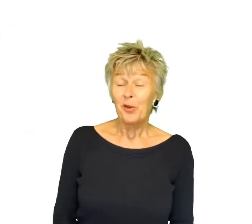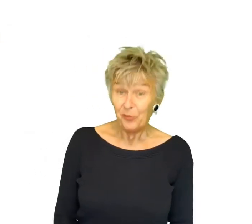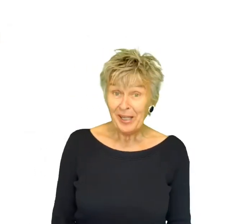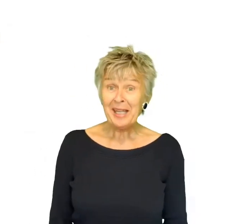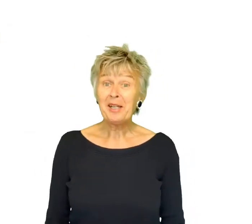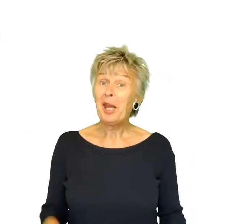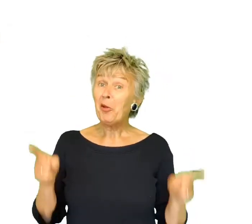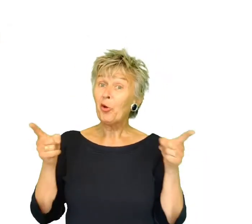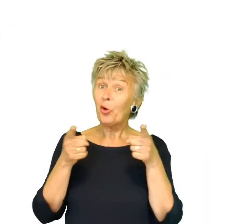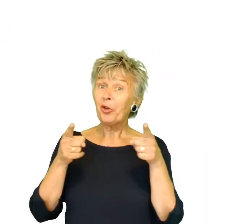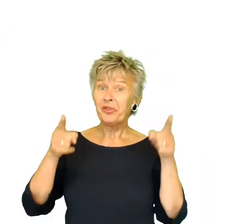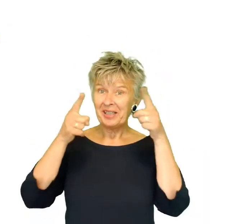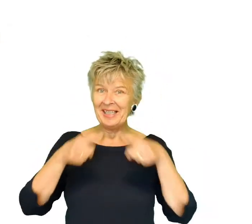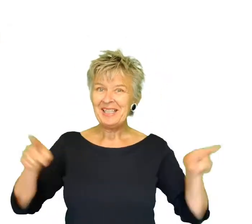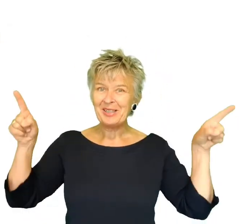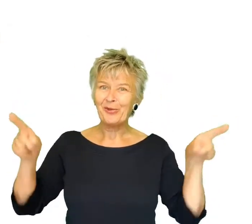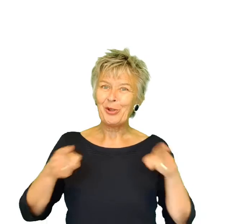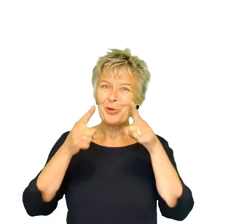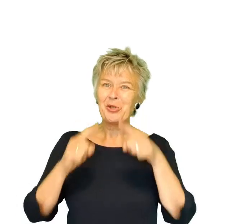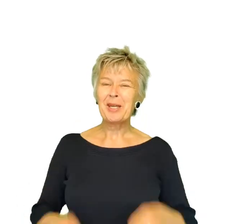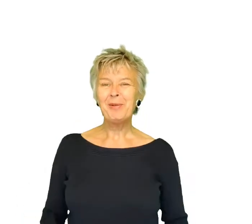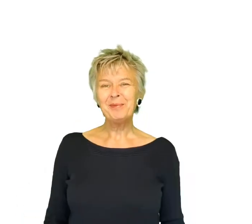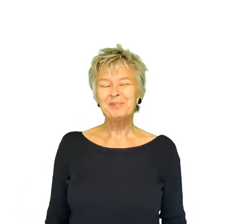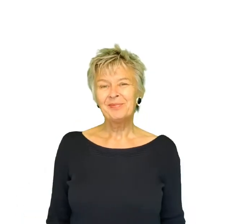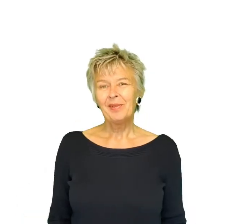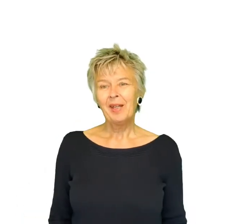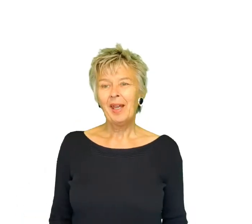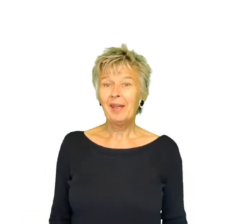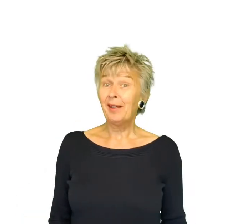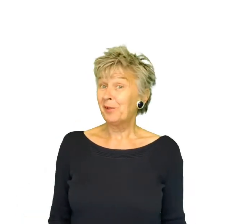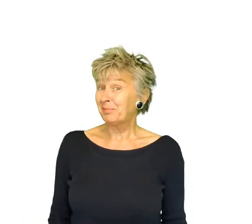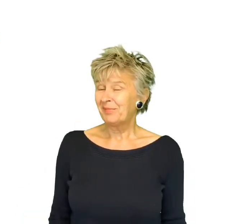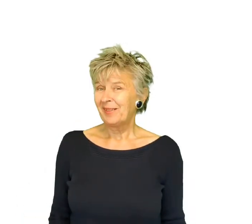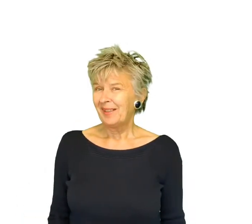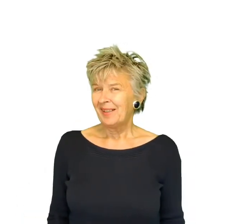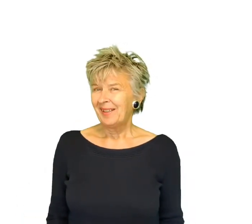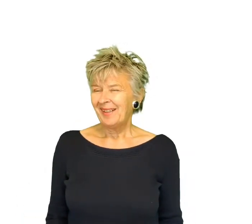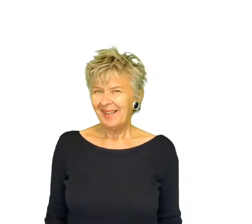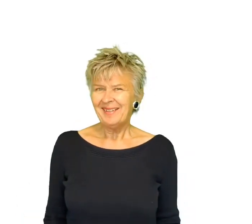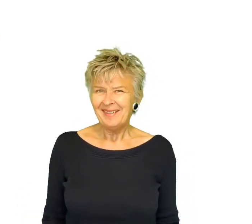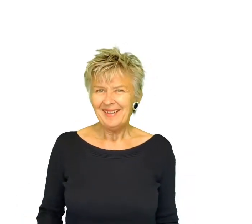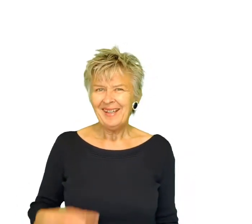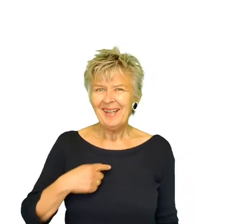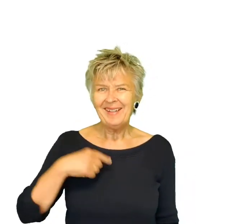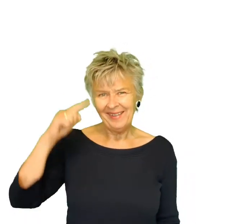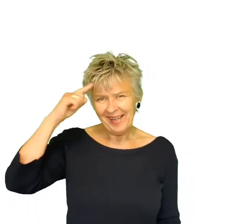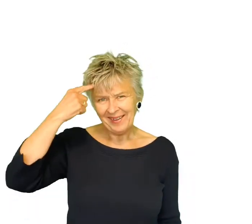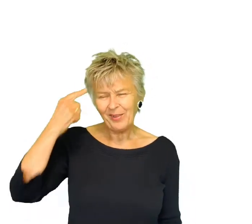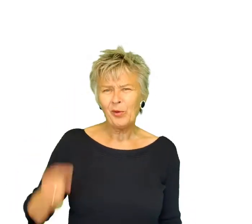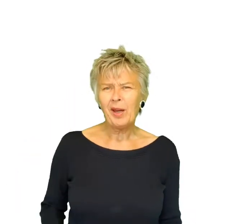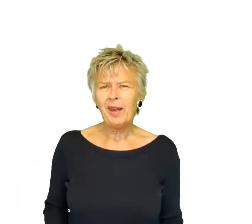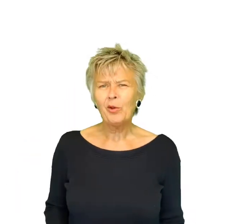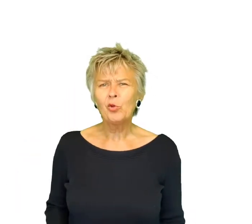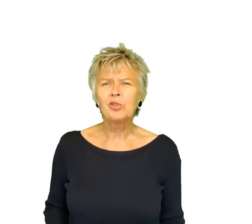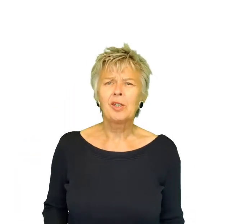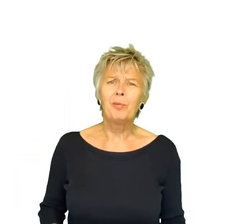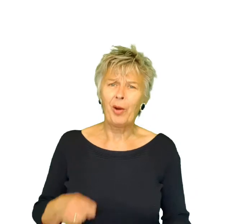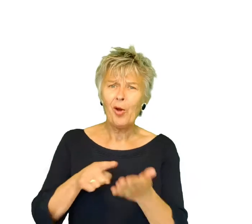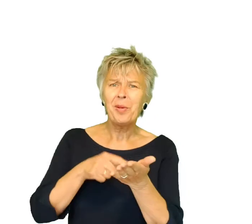Weer een heel kort liedje van Jeroen Schippen. En ik denk dat het ook heel goed bruikbaar